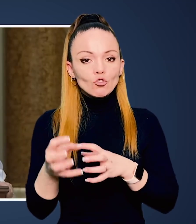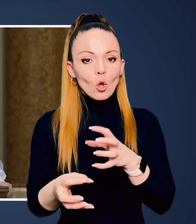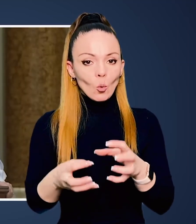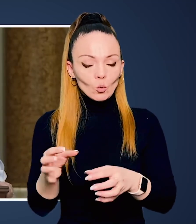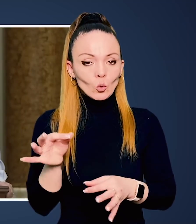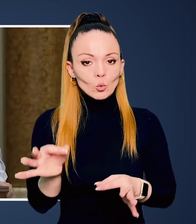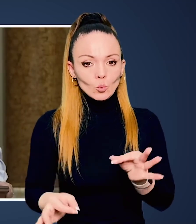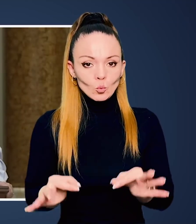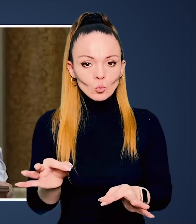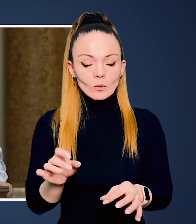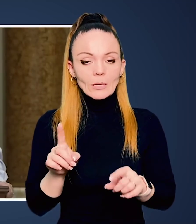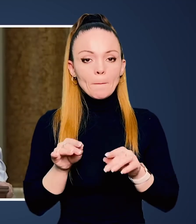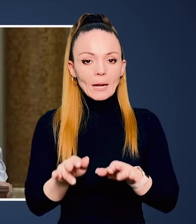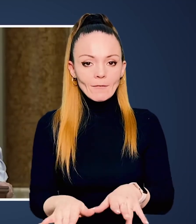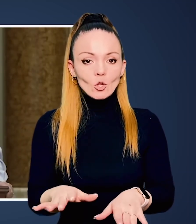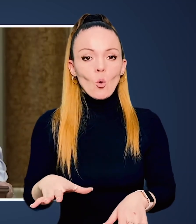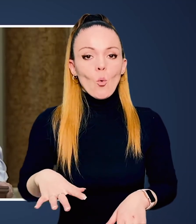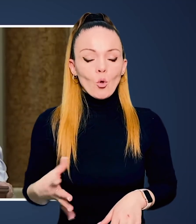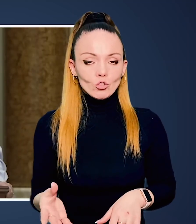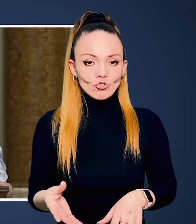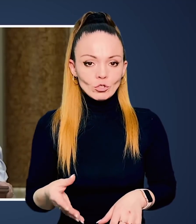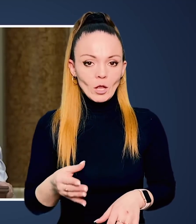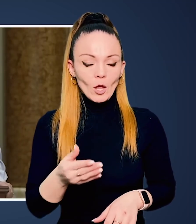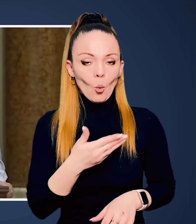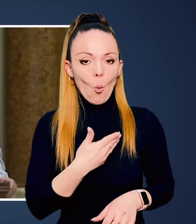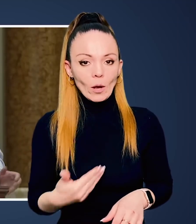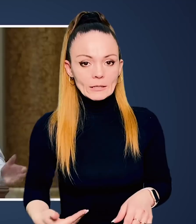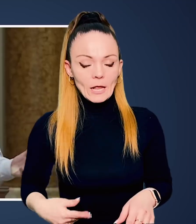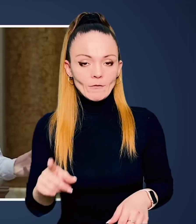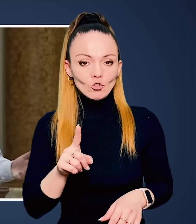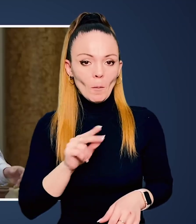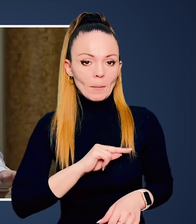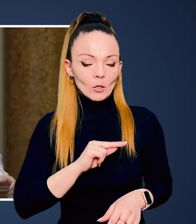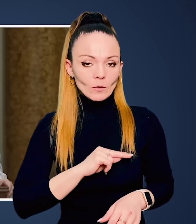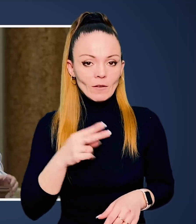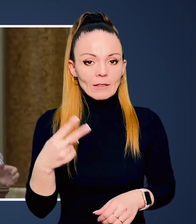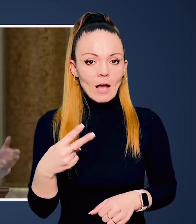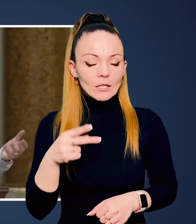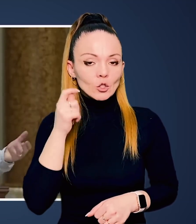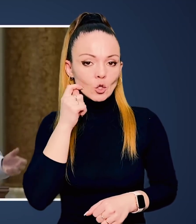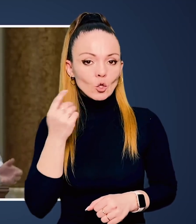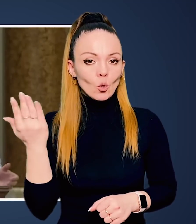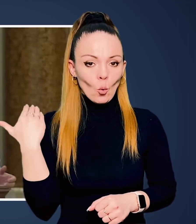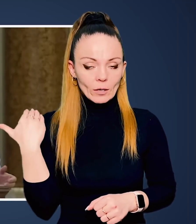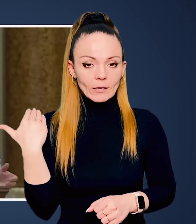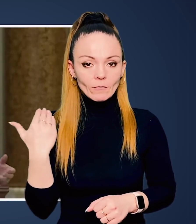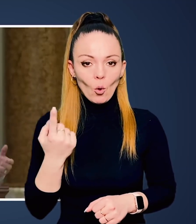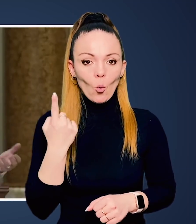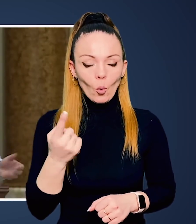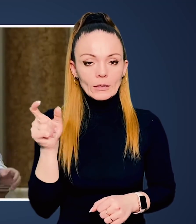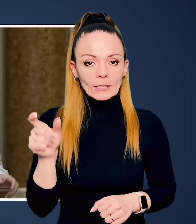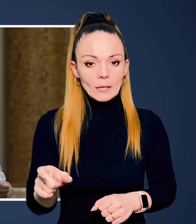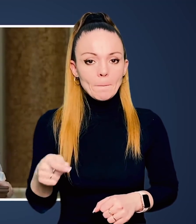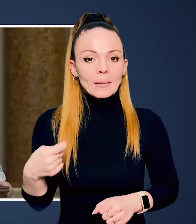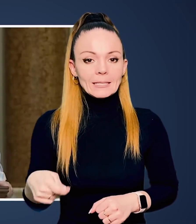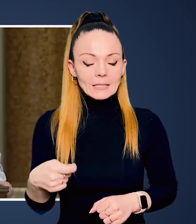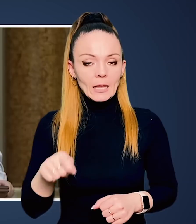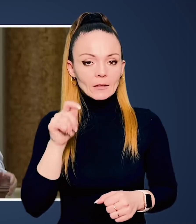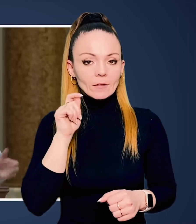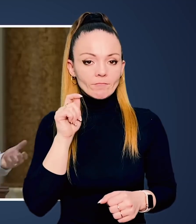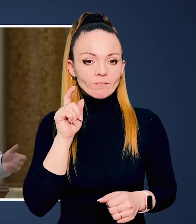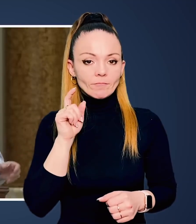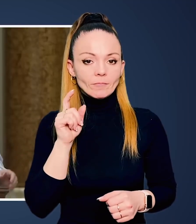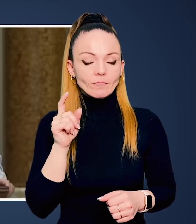міжнароднього суду з приводу колишньої Мілославі, що працював 20 років, один